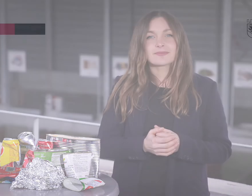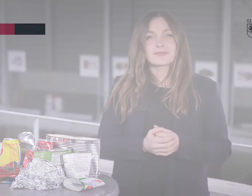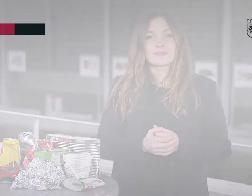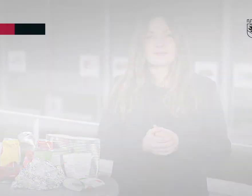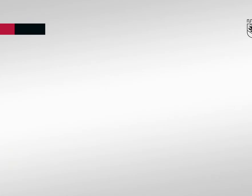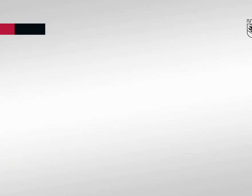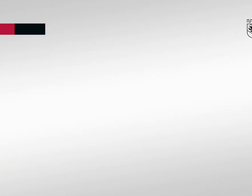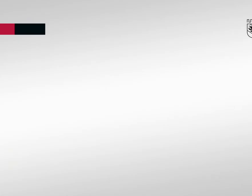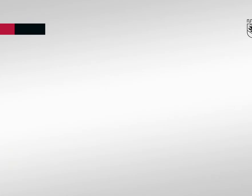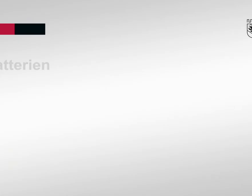Hauskirch.